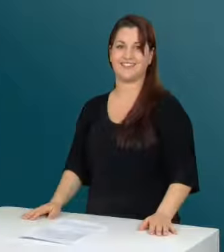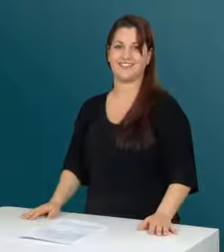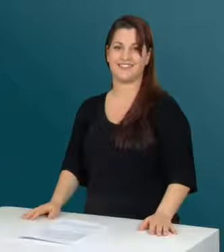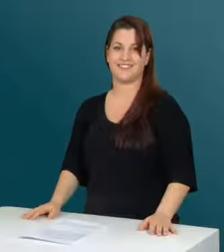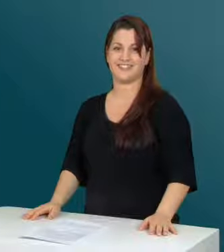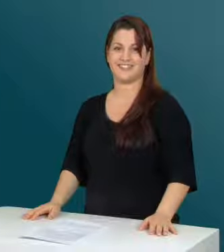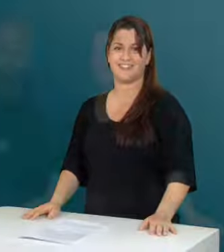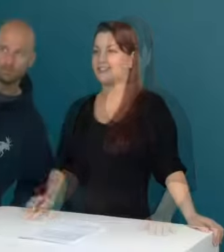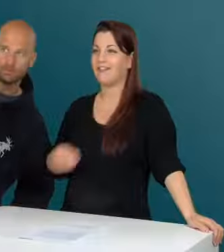Wiedersehen.